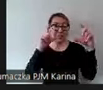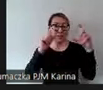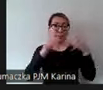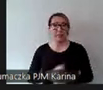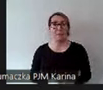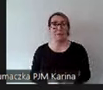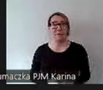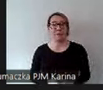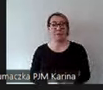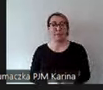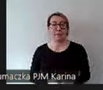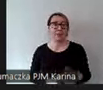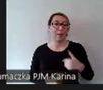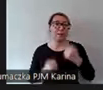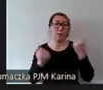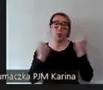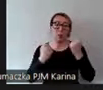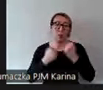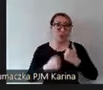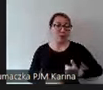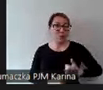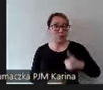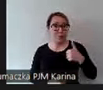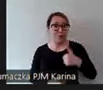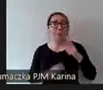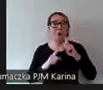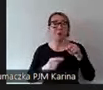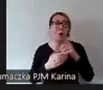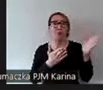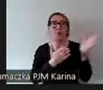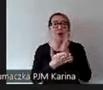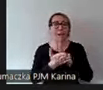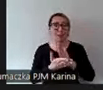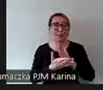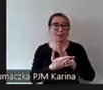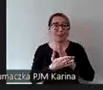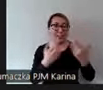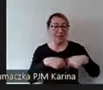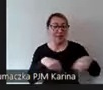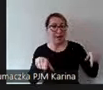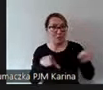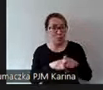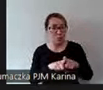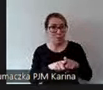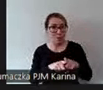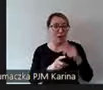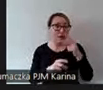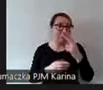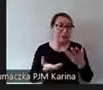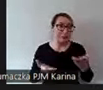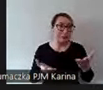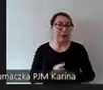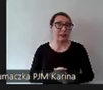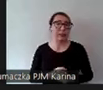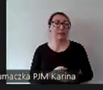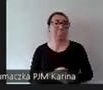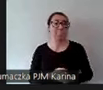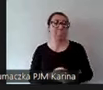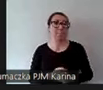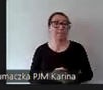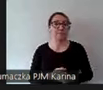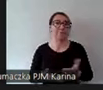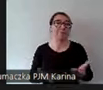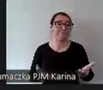z którego jestem mega, mega dumny. Tak jak mówię, to jest tylko część zespołu. Jak widzicie, to nad czym